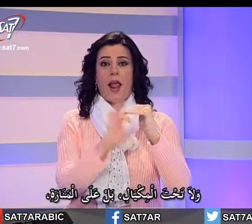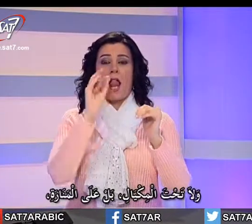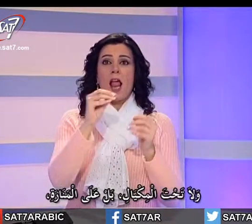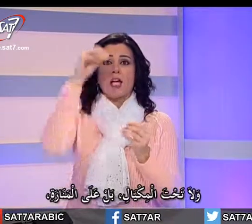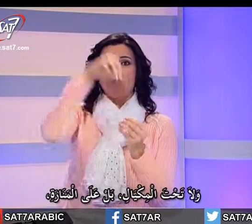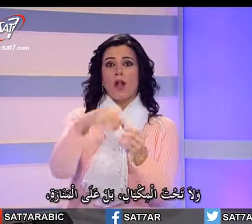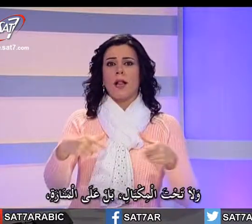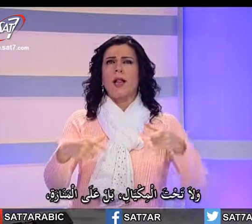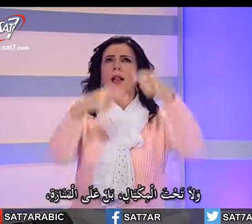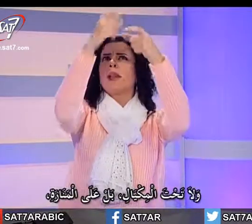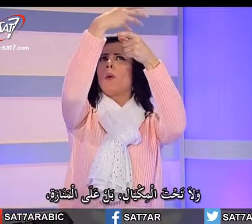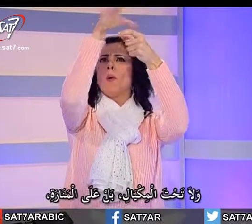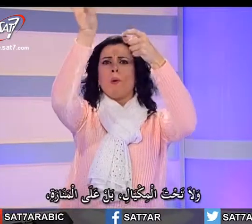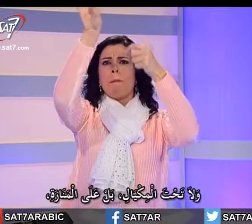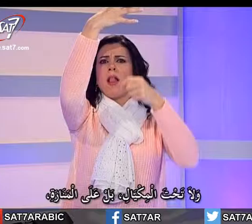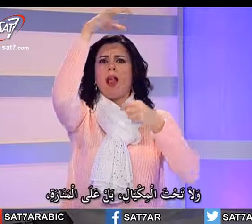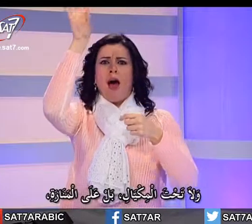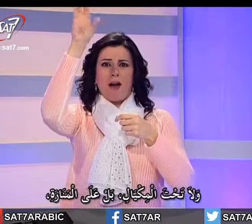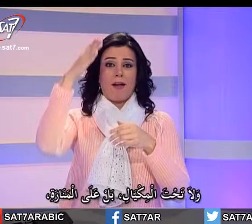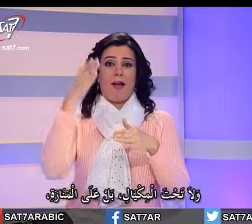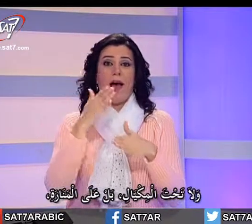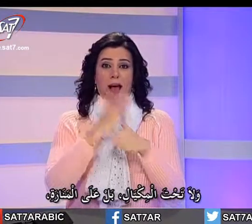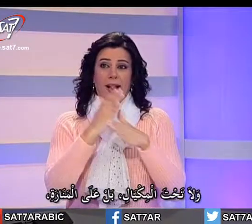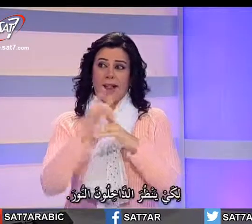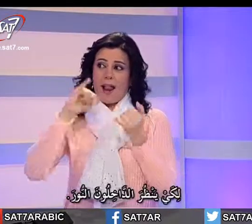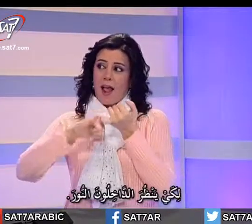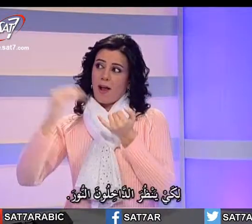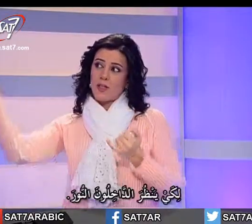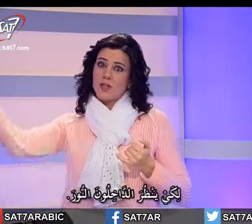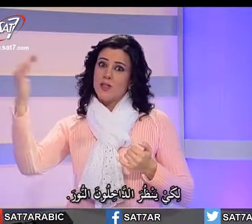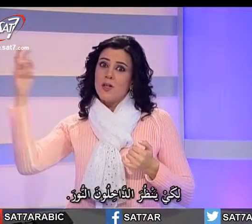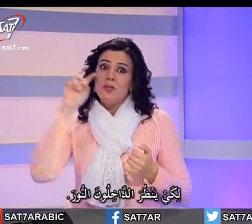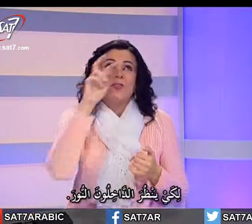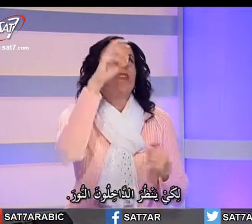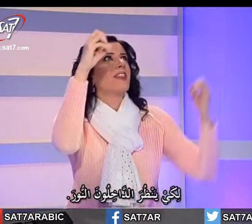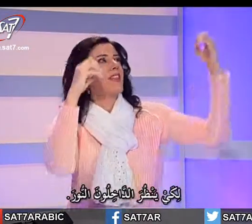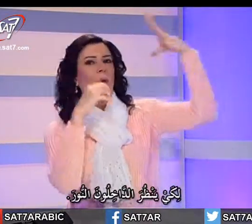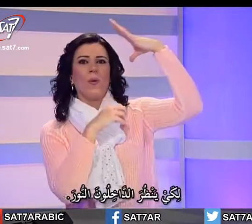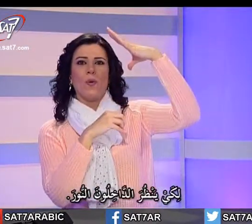تحت المكيال بل على المنارة لكي ينظر الداخلون النورة